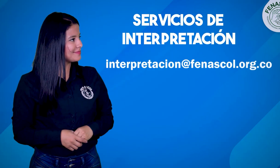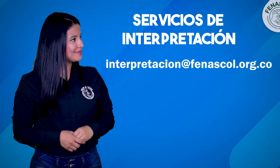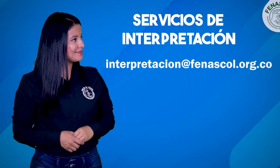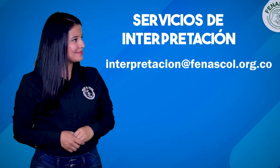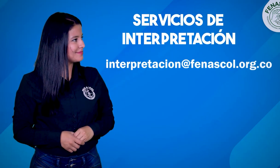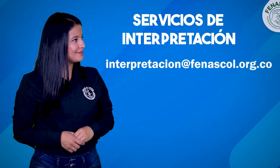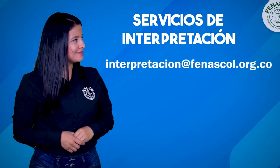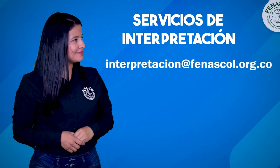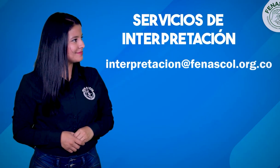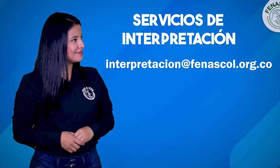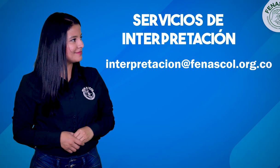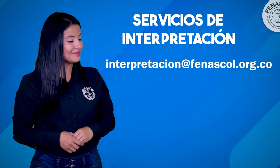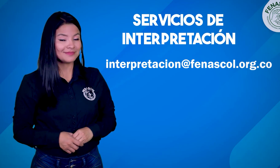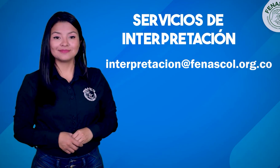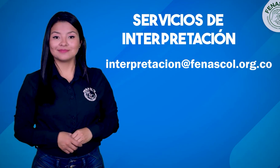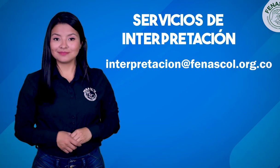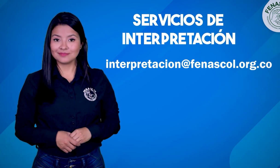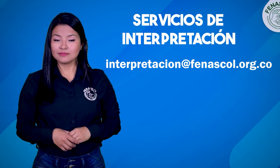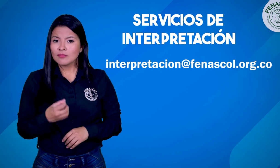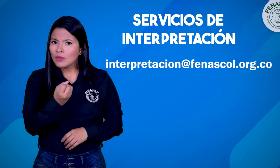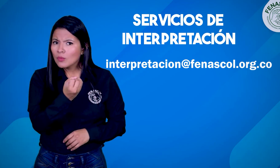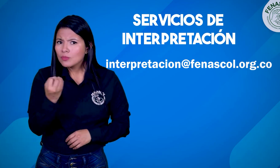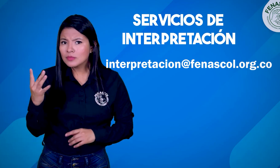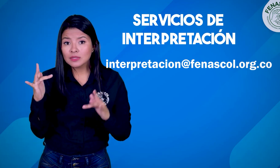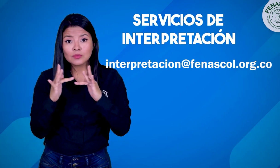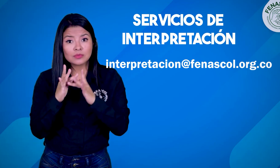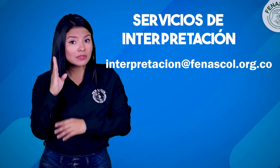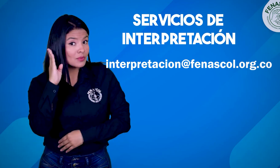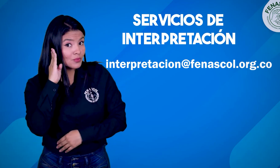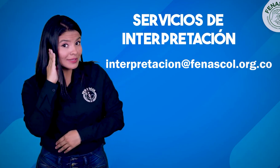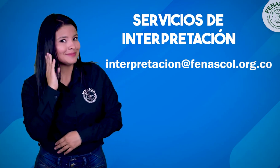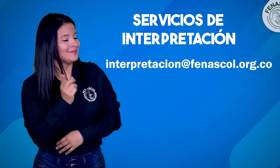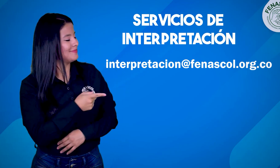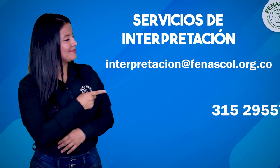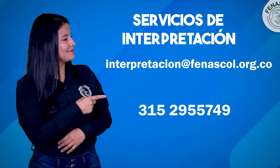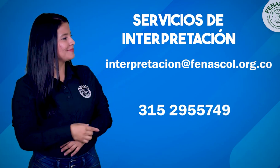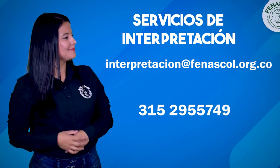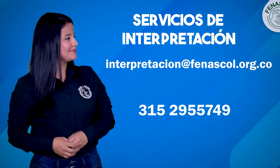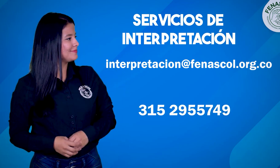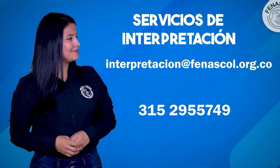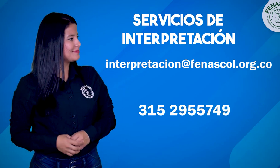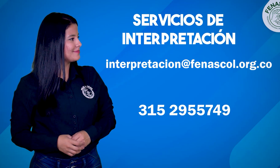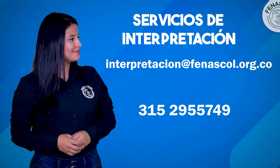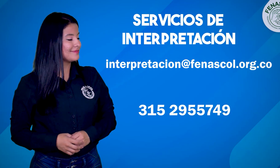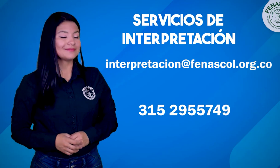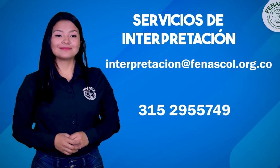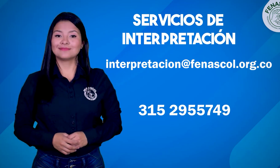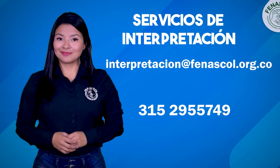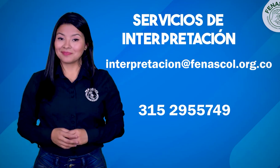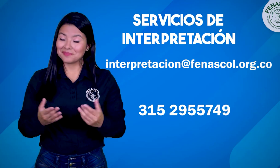.org.com o a este número de contacto 315-295-5749.